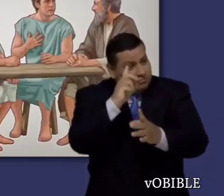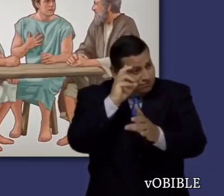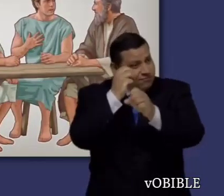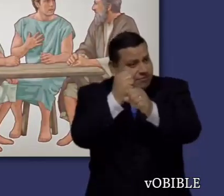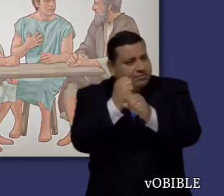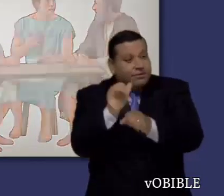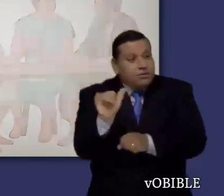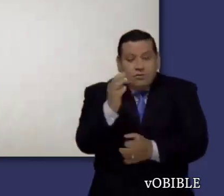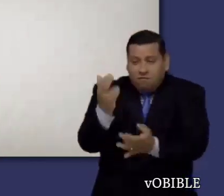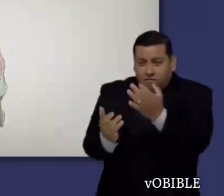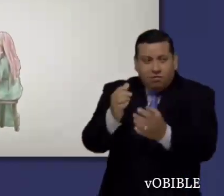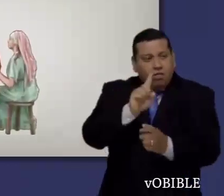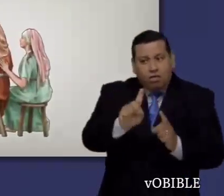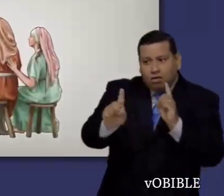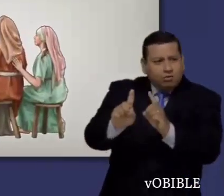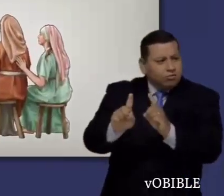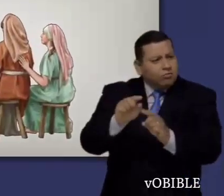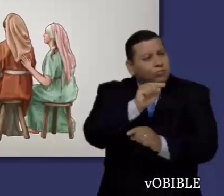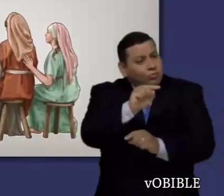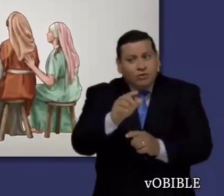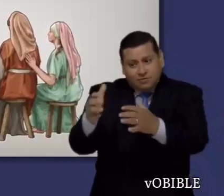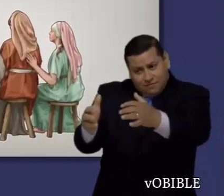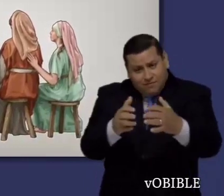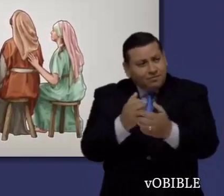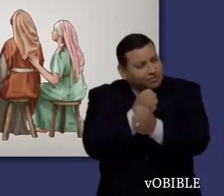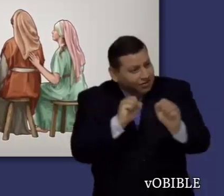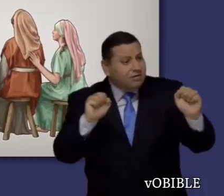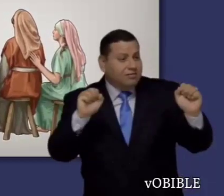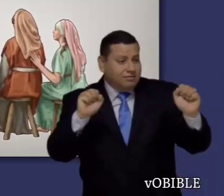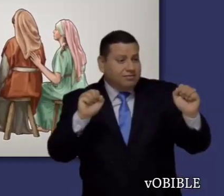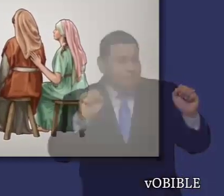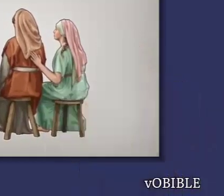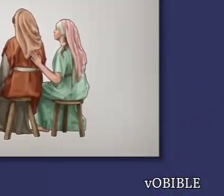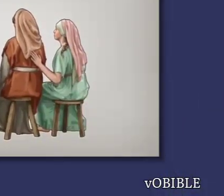algunos que tienen dudas y que los salven arrebatándolos del fuego.